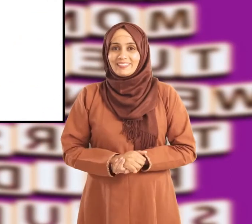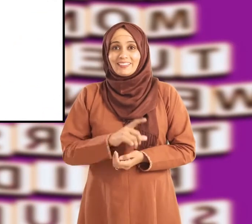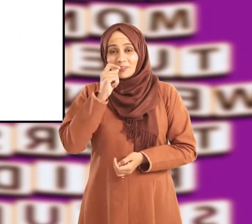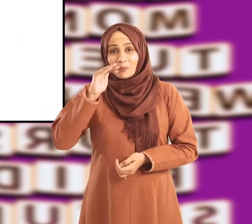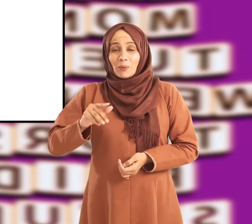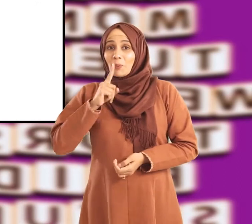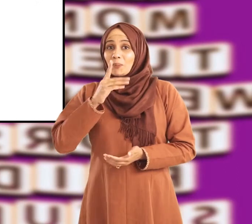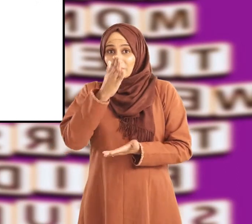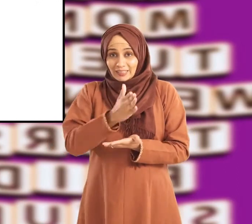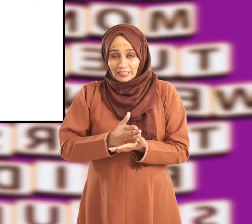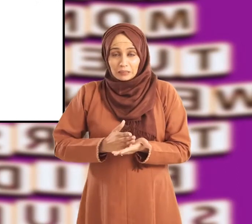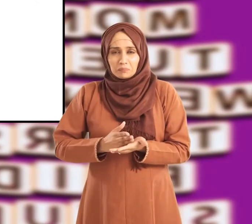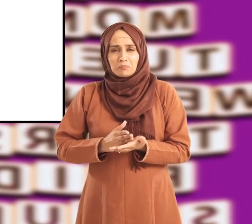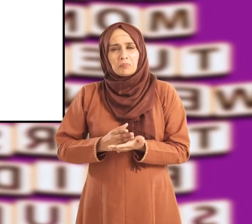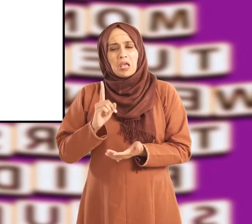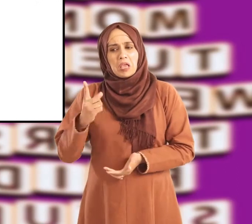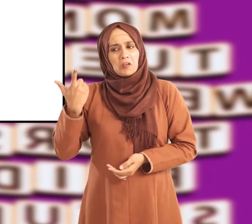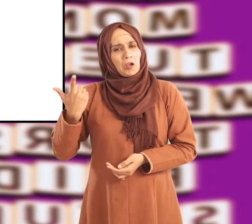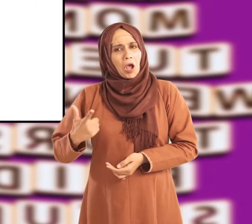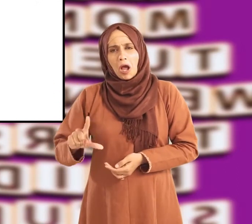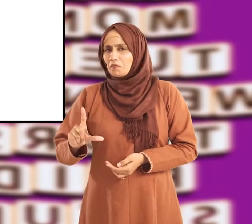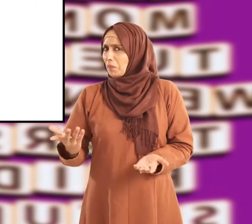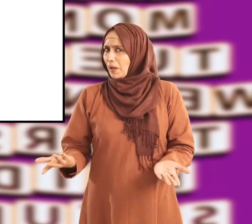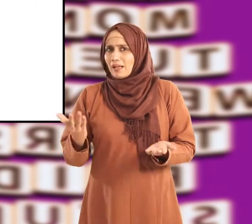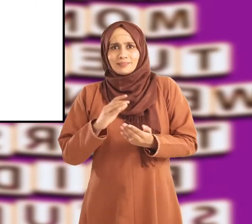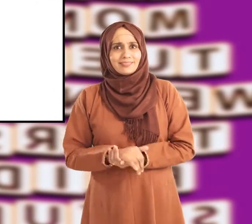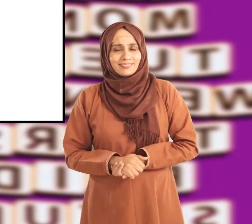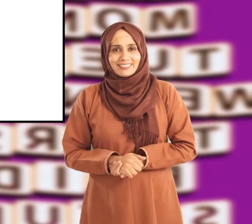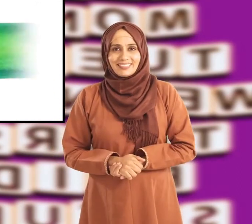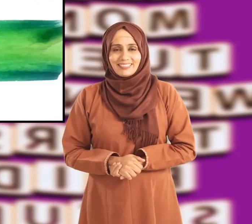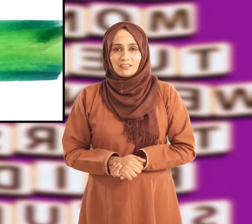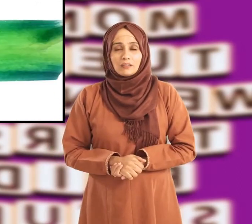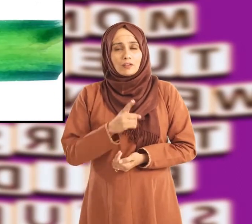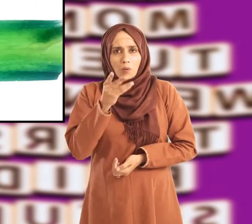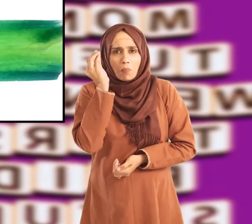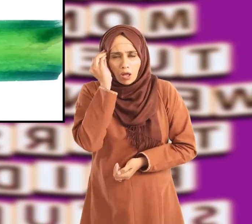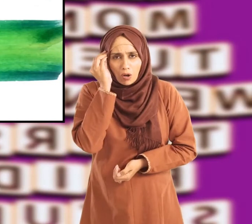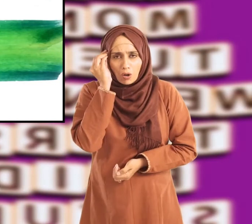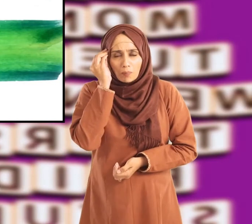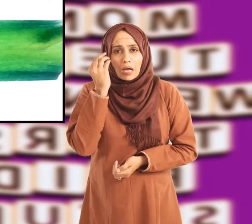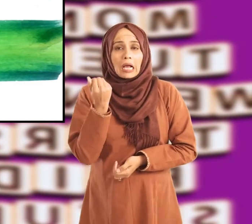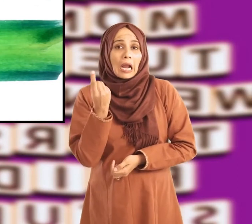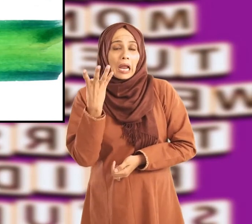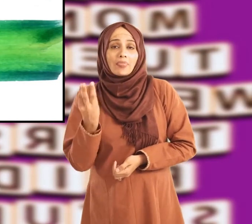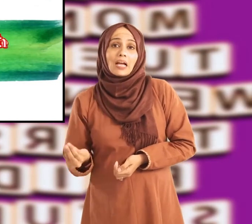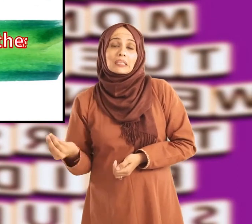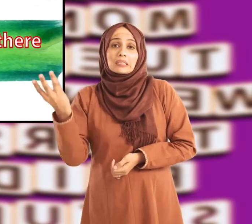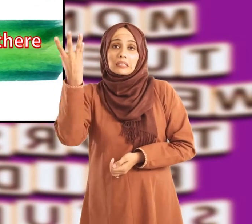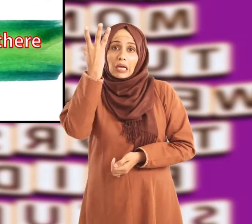کی سالگرہ میں صرف ایک ہفتہ باقی ہے Do you know how many days are there in a